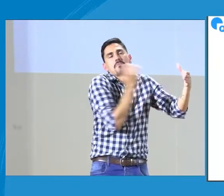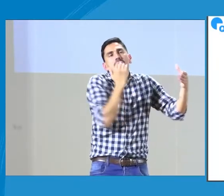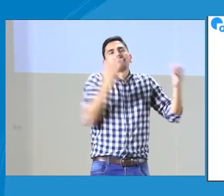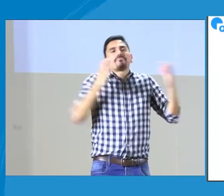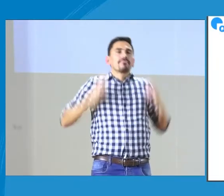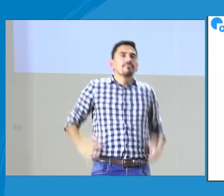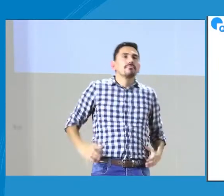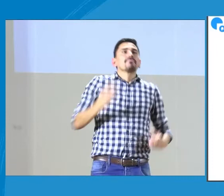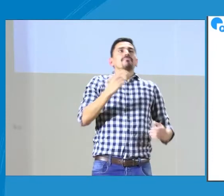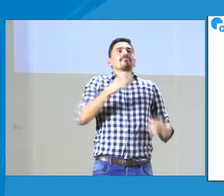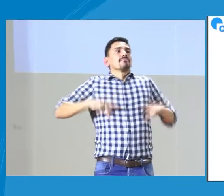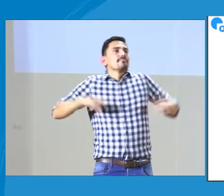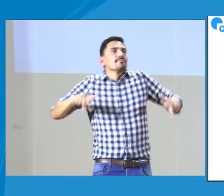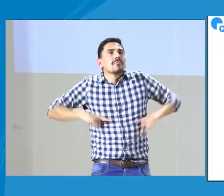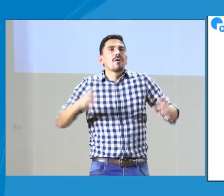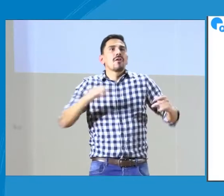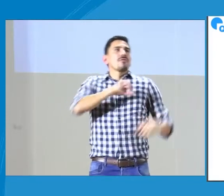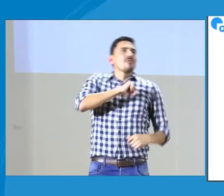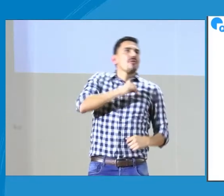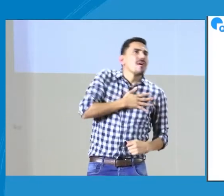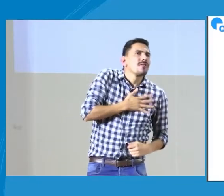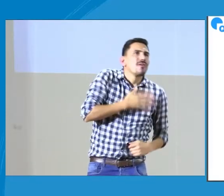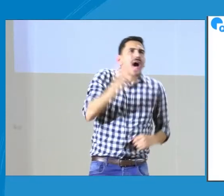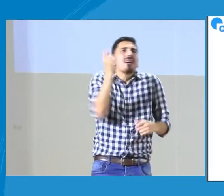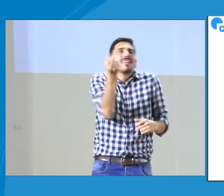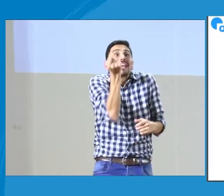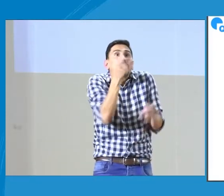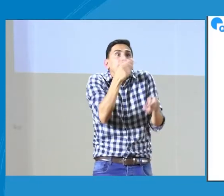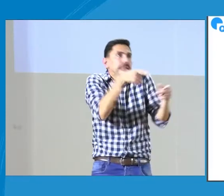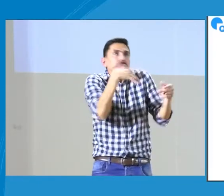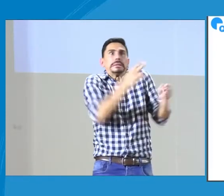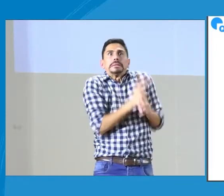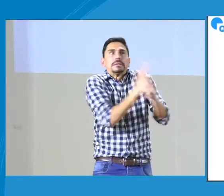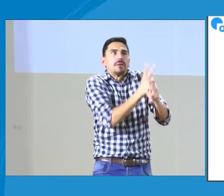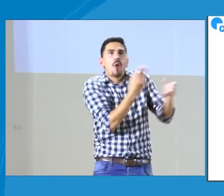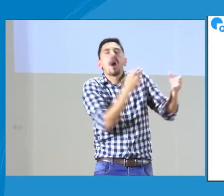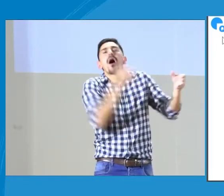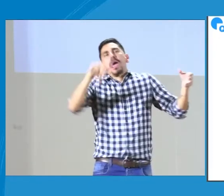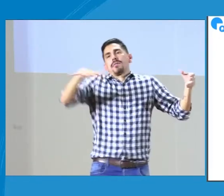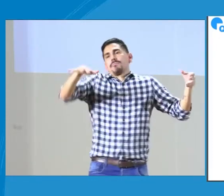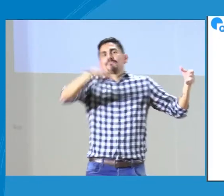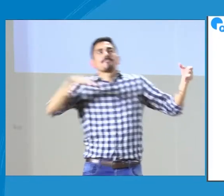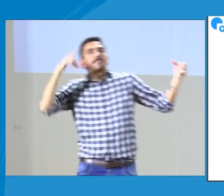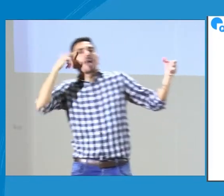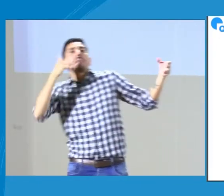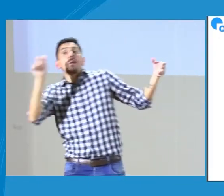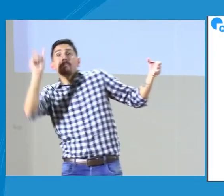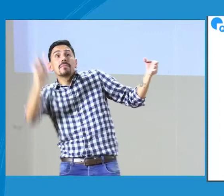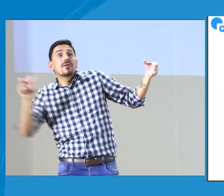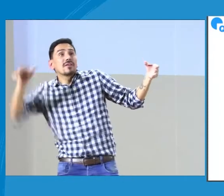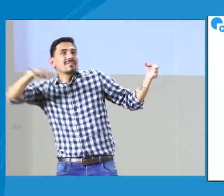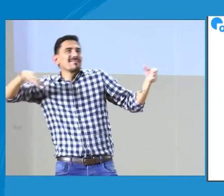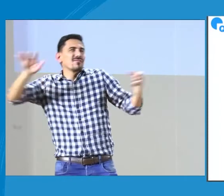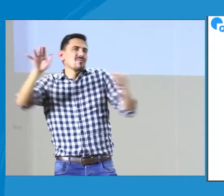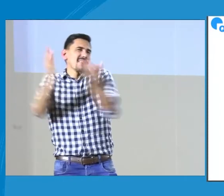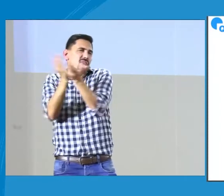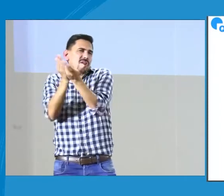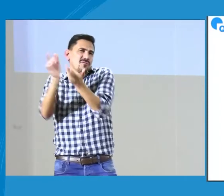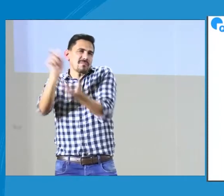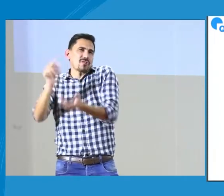educativa. Entonces, allí, pues, de pronto depende de alguna máquina o de un respirador.